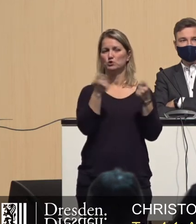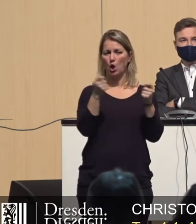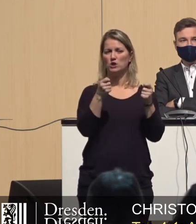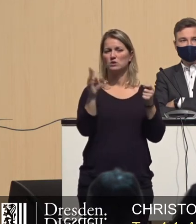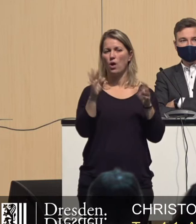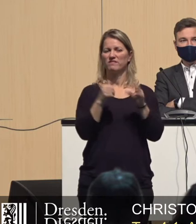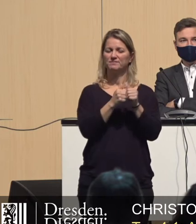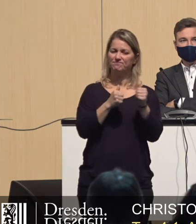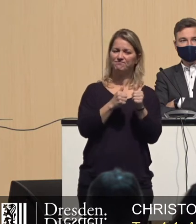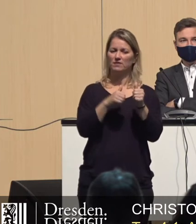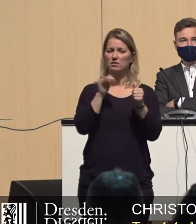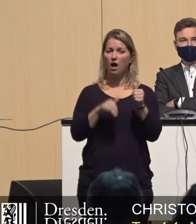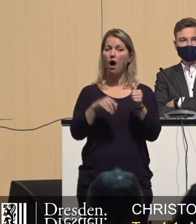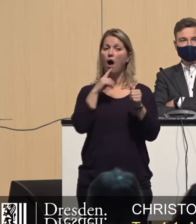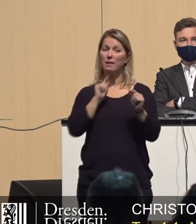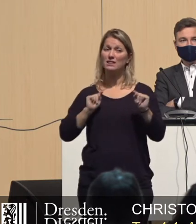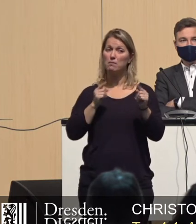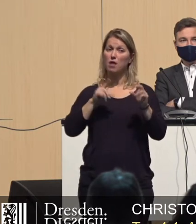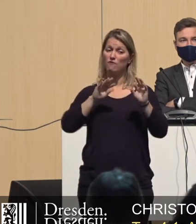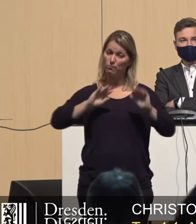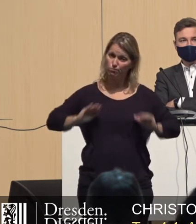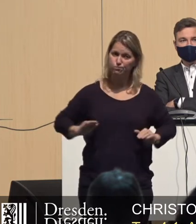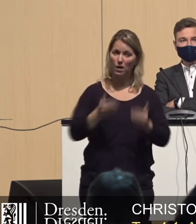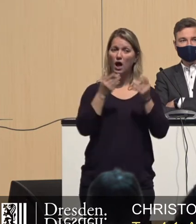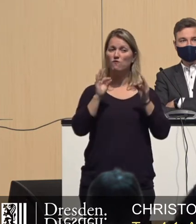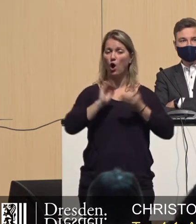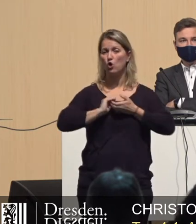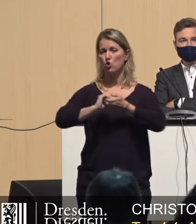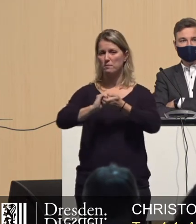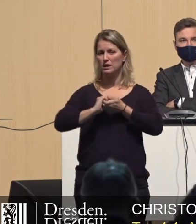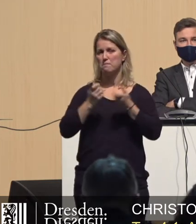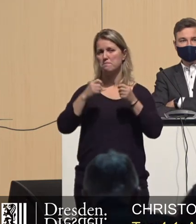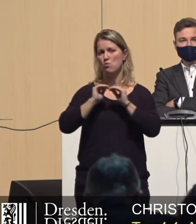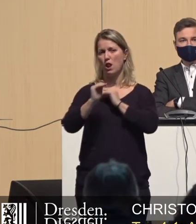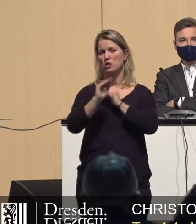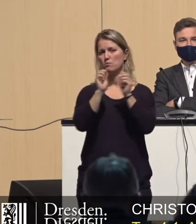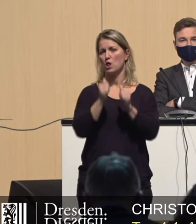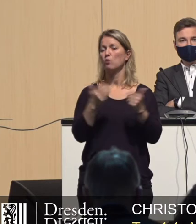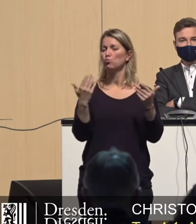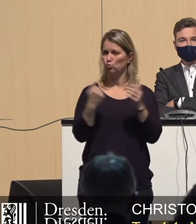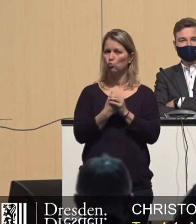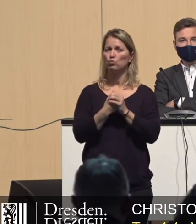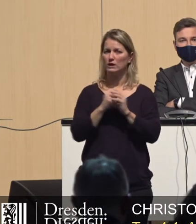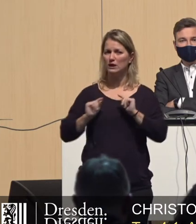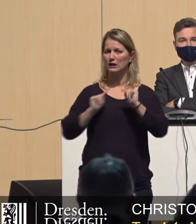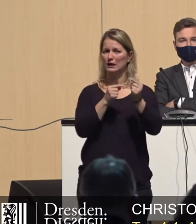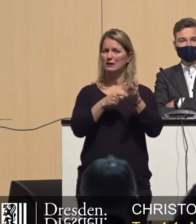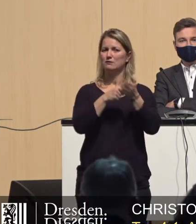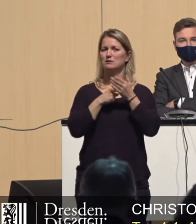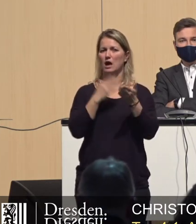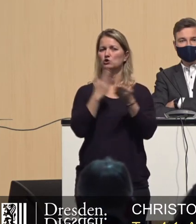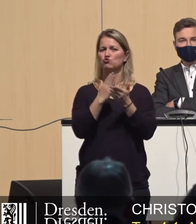diese Debatte, die wir angestoßen haben zum kooperativen Baulandmodell, diese Debatte hat gezeigt, dass beim kooperativen Baulandmodell